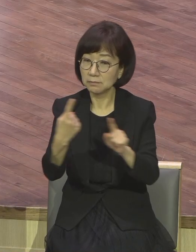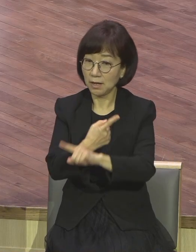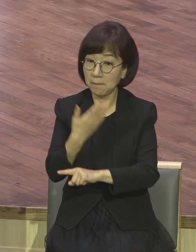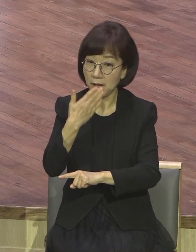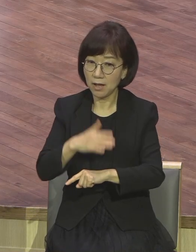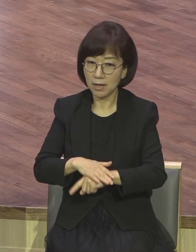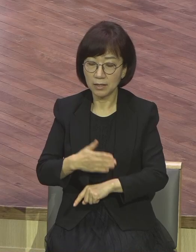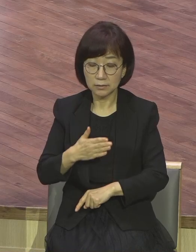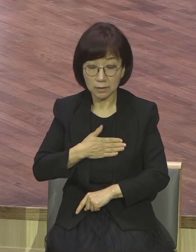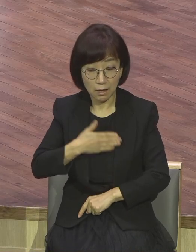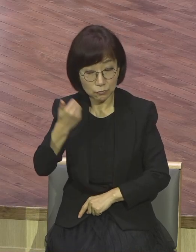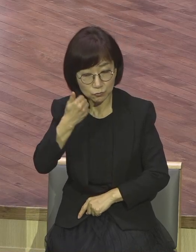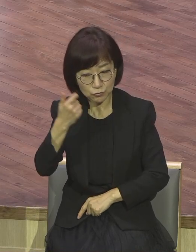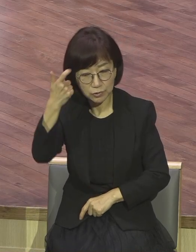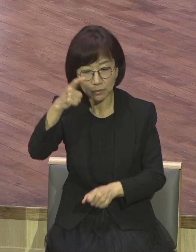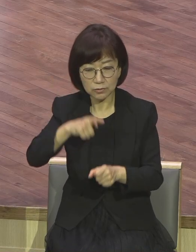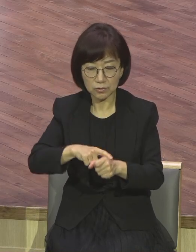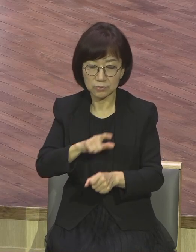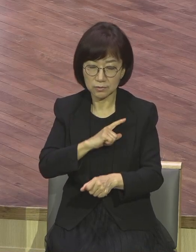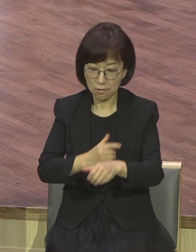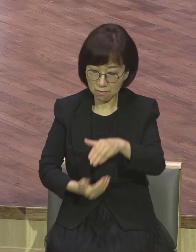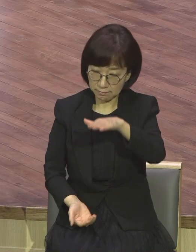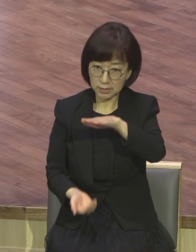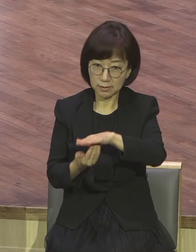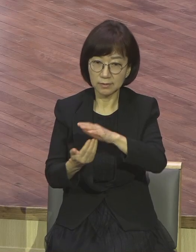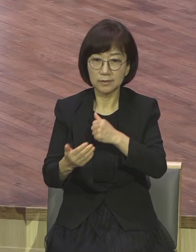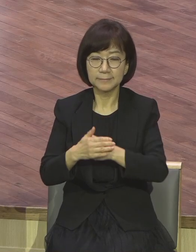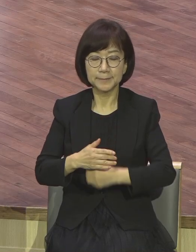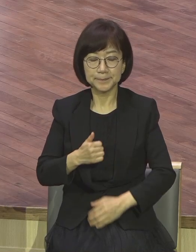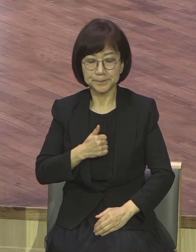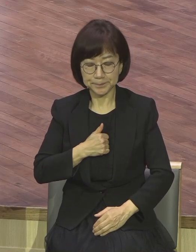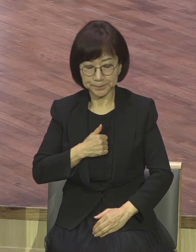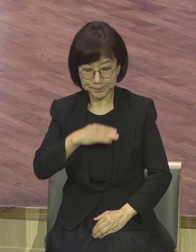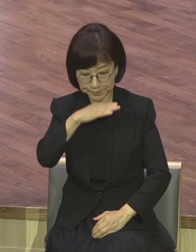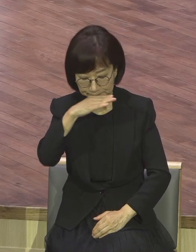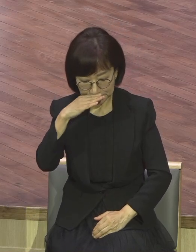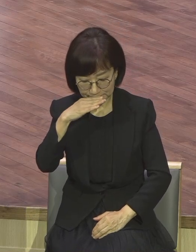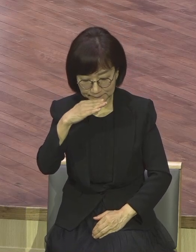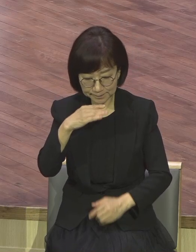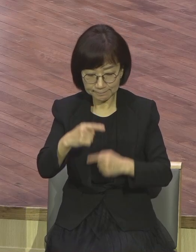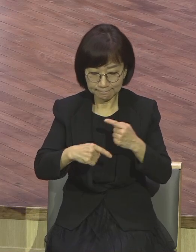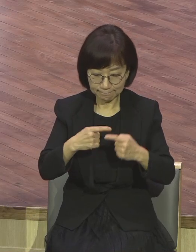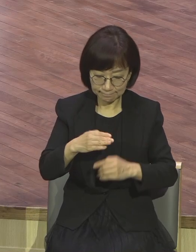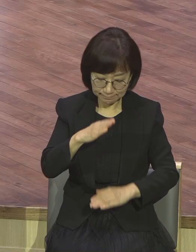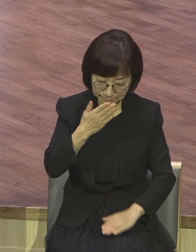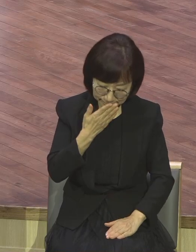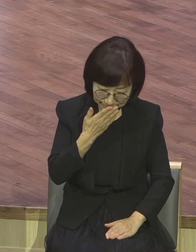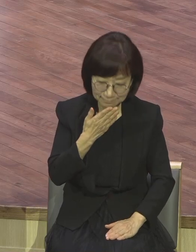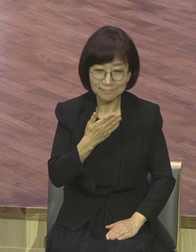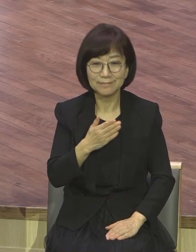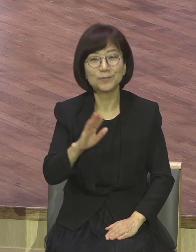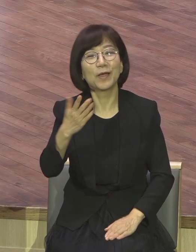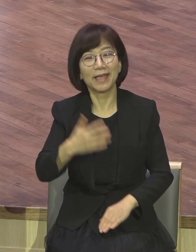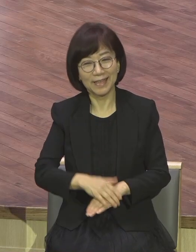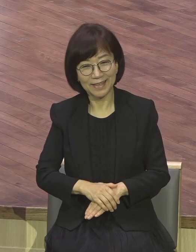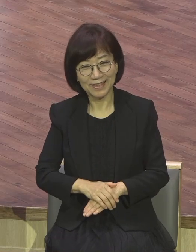달라지지요. 말하는 행동이 달라지지요. 어디를 가든지 누구를 만나든지 하나님의 말씀을